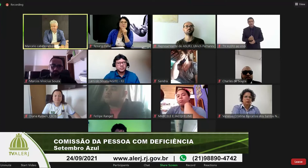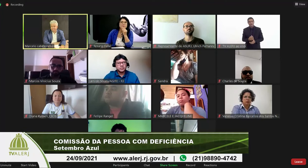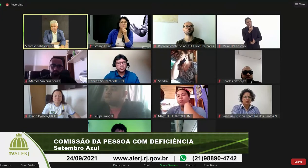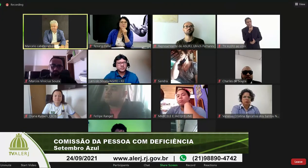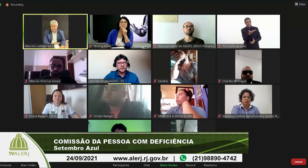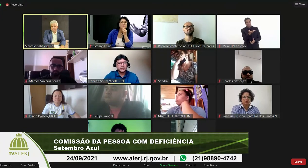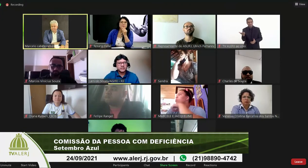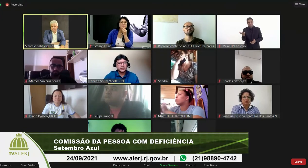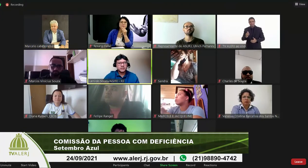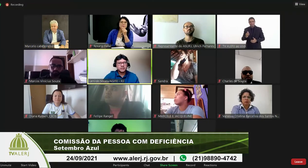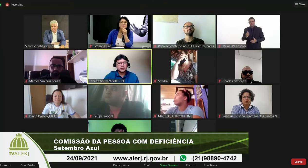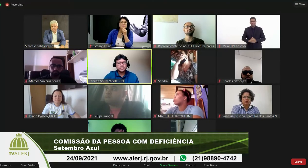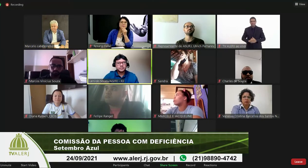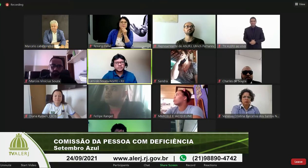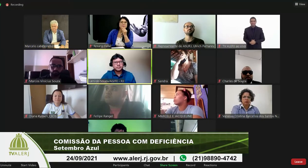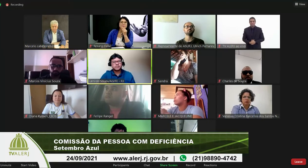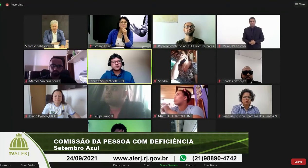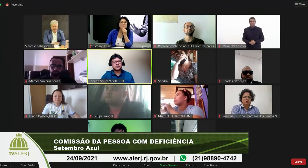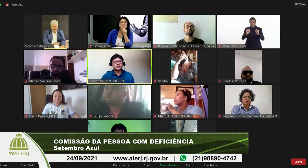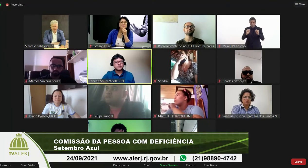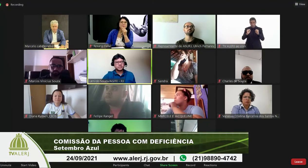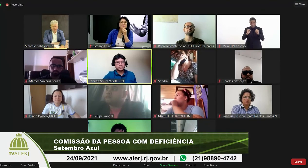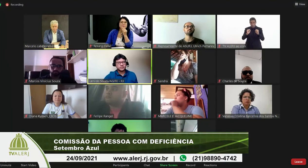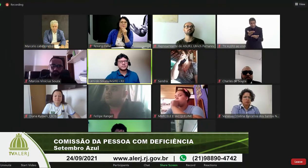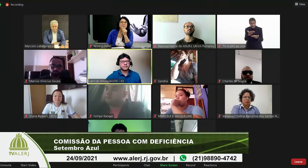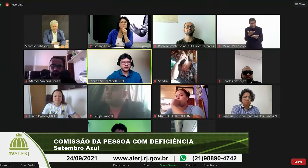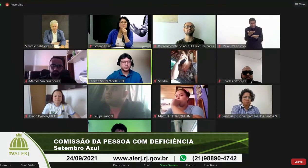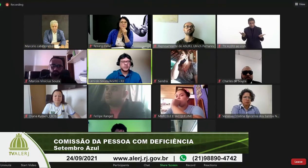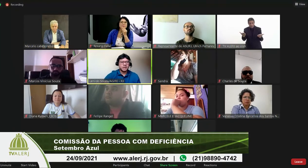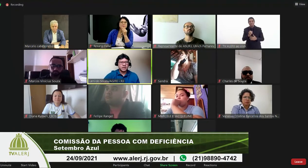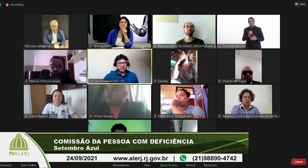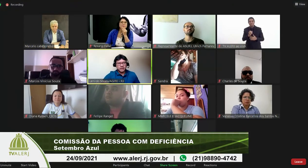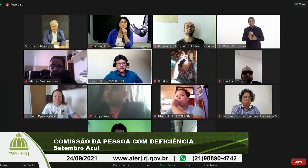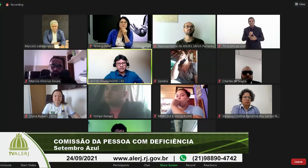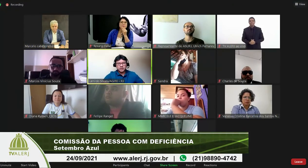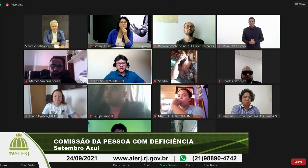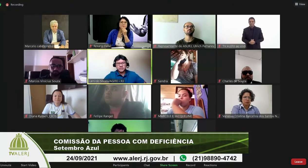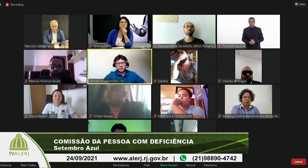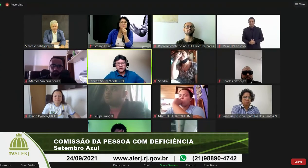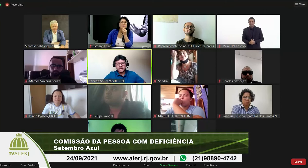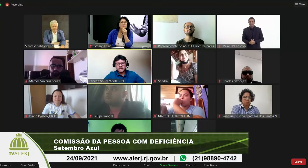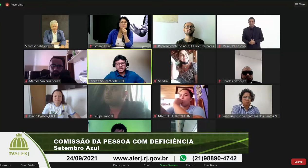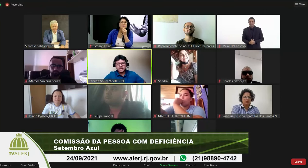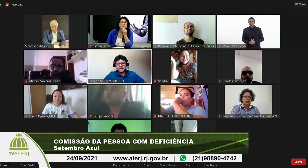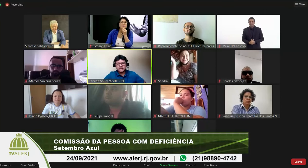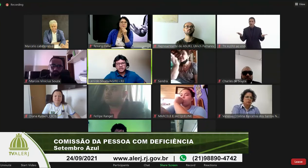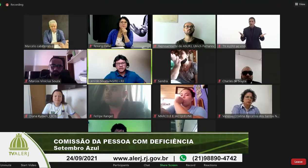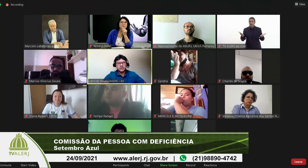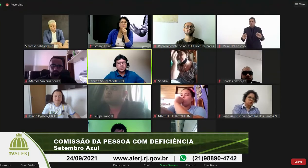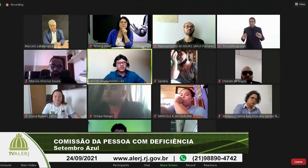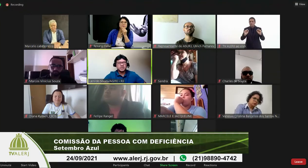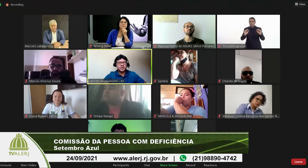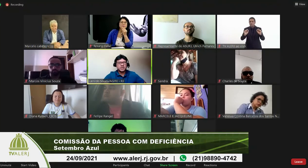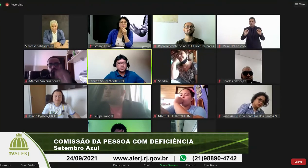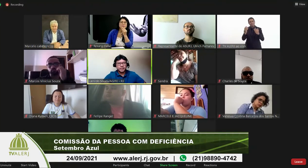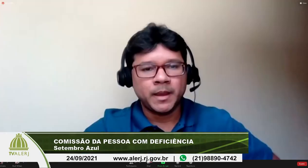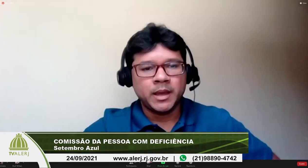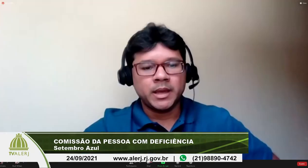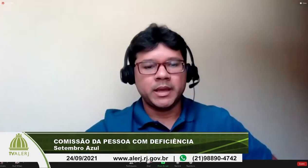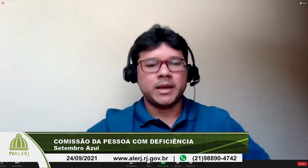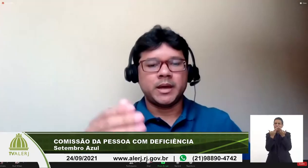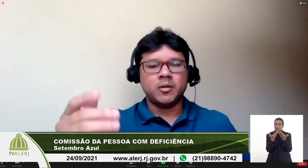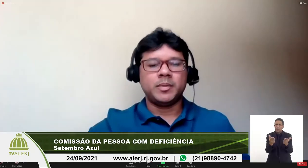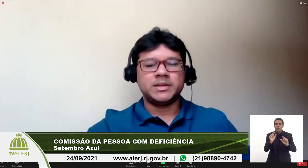posso falar então boa tarde inicialmente eu gostaria de agradecer grandemente